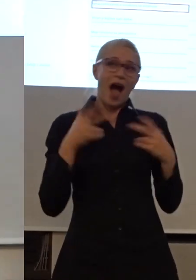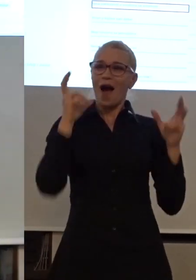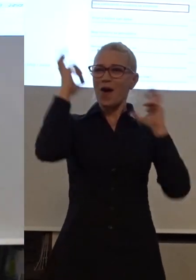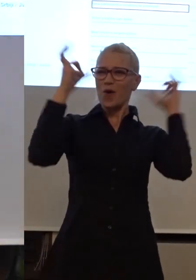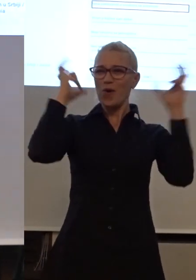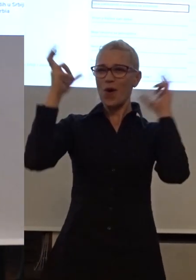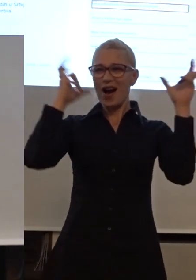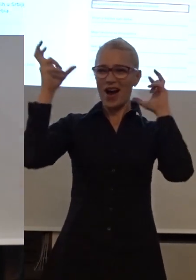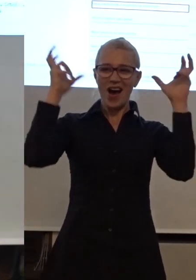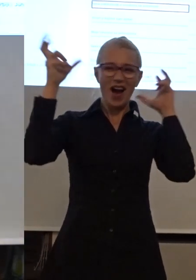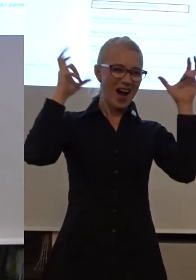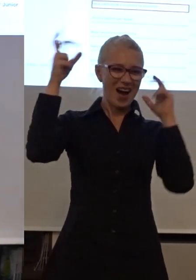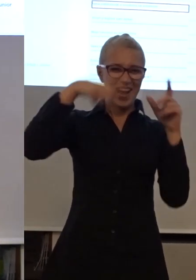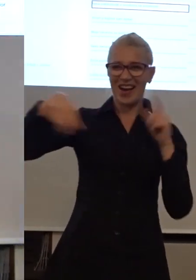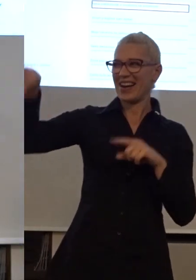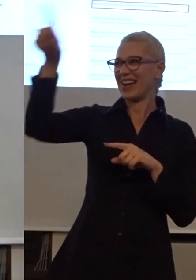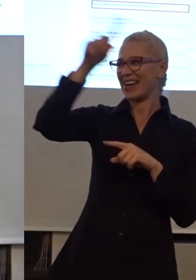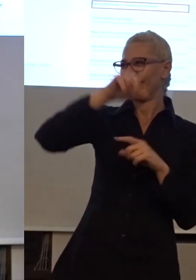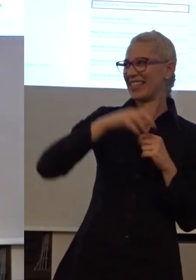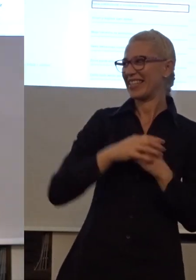Ja najviše tekstu...